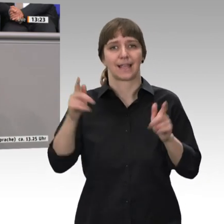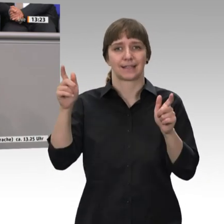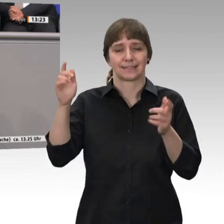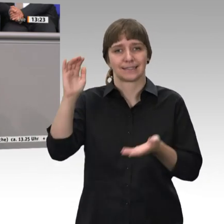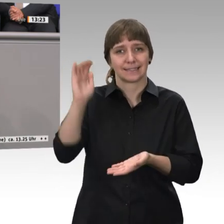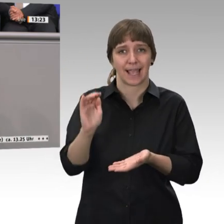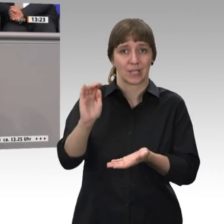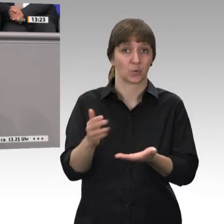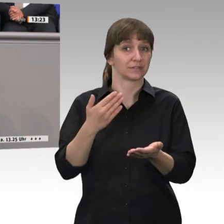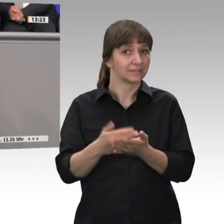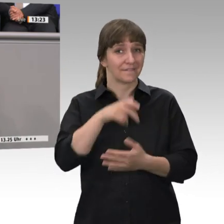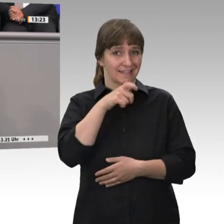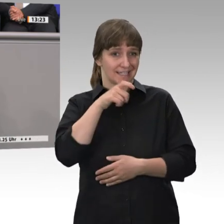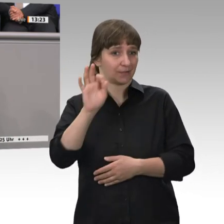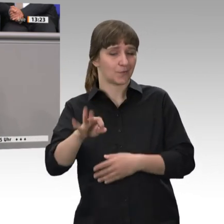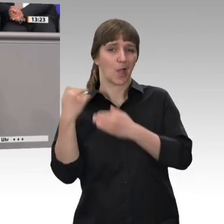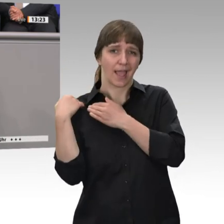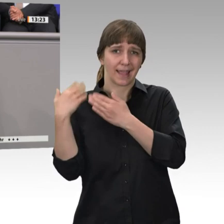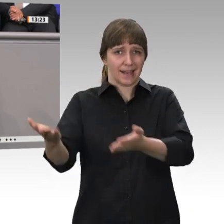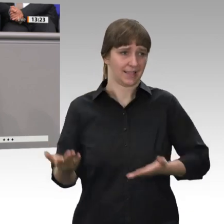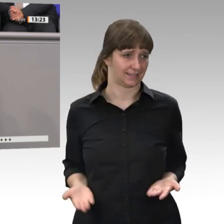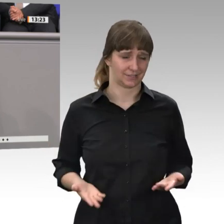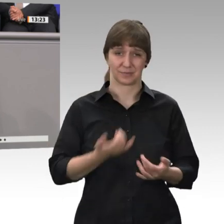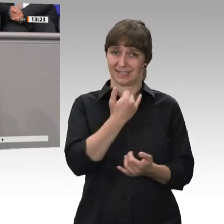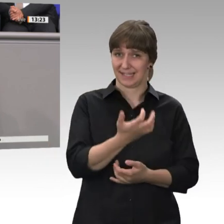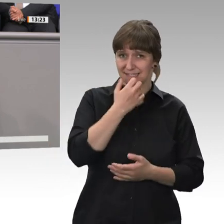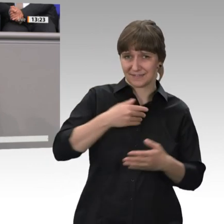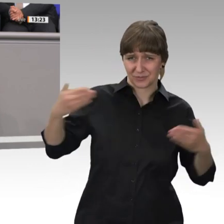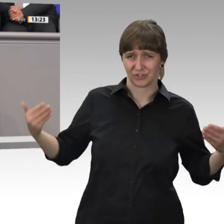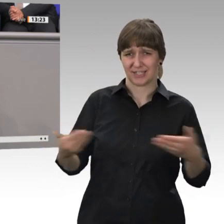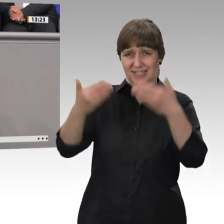entlastet. Auch das wollen Sie konterkarriieren.